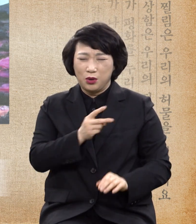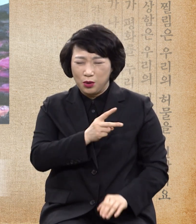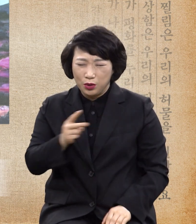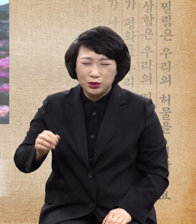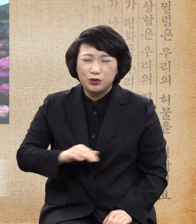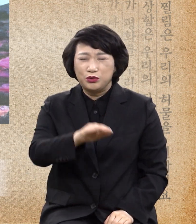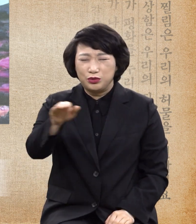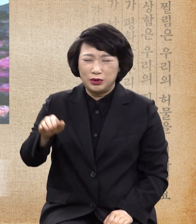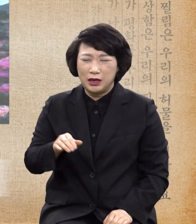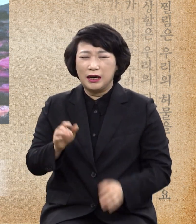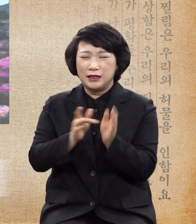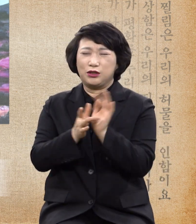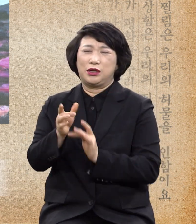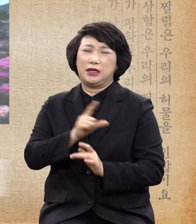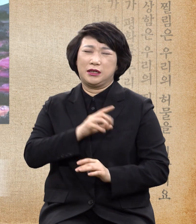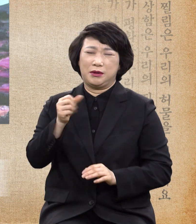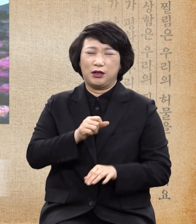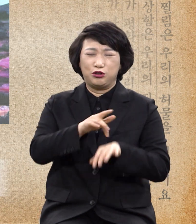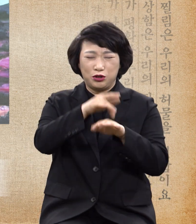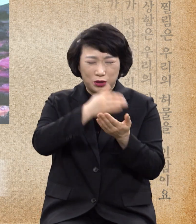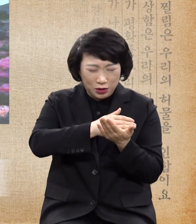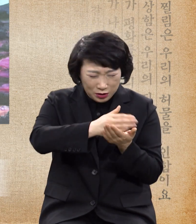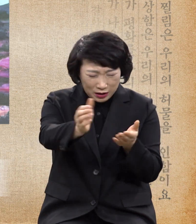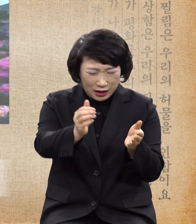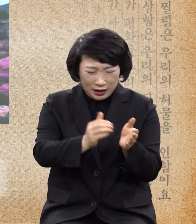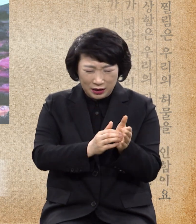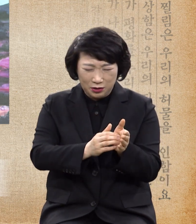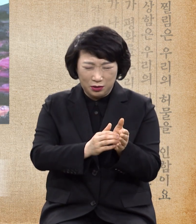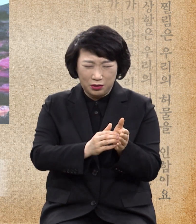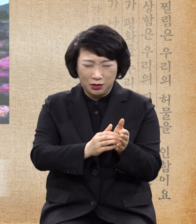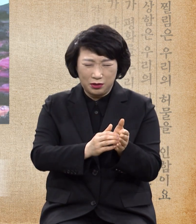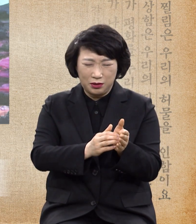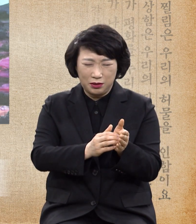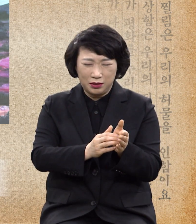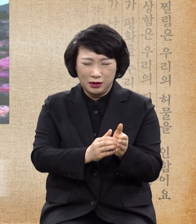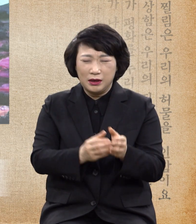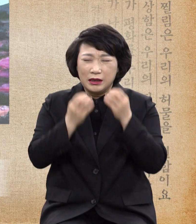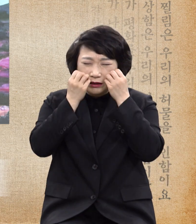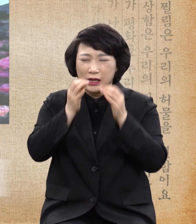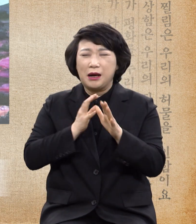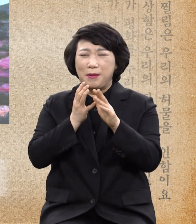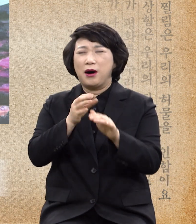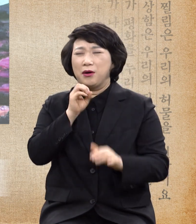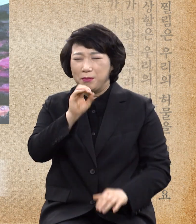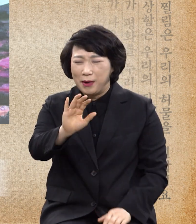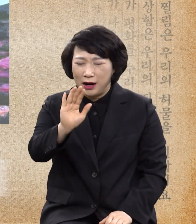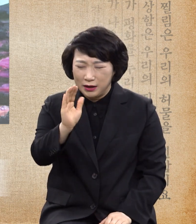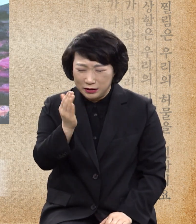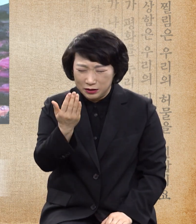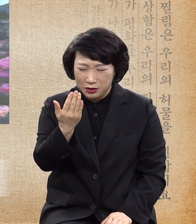내 이름으로 귀신을 쫓아내며 새 방언을 말하며